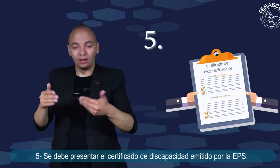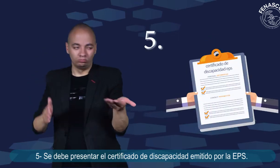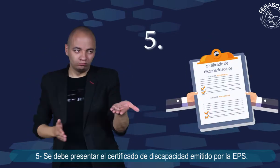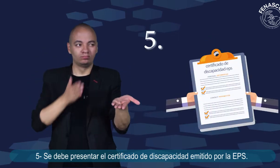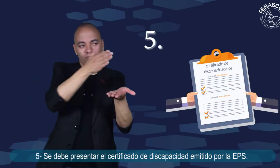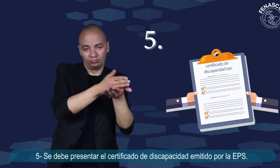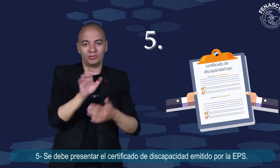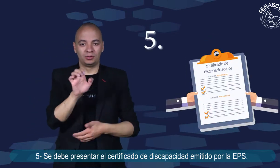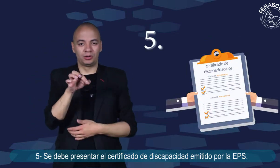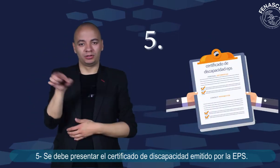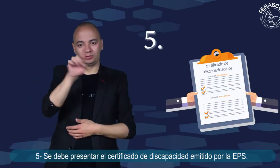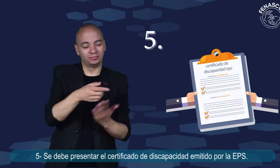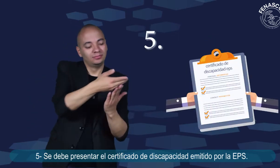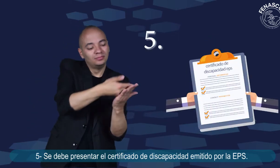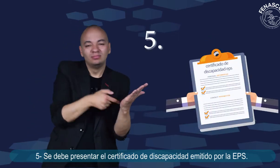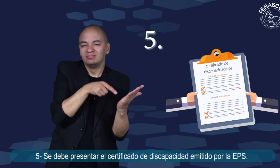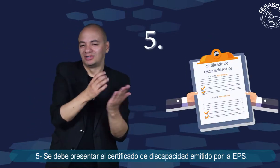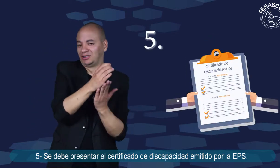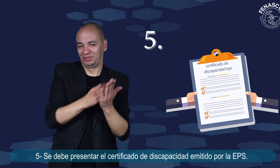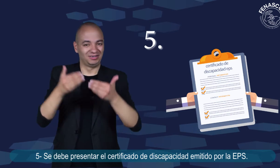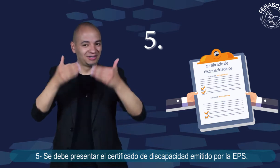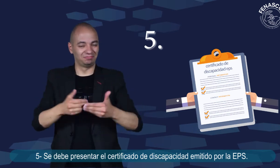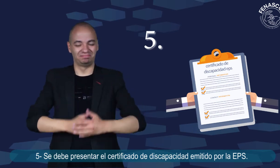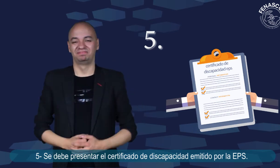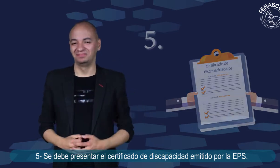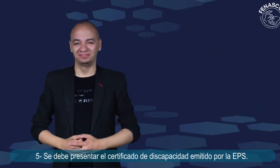presentar el certificado de discapacidad emitido por la EPS.